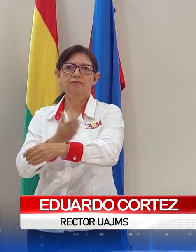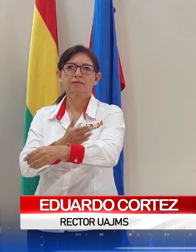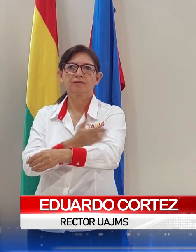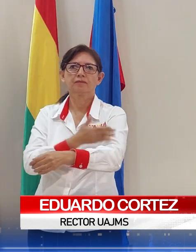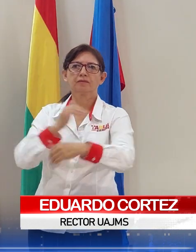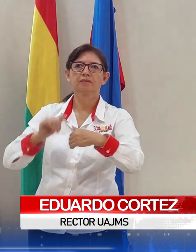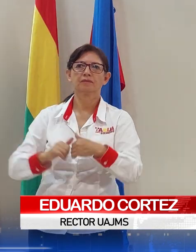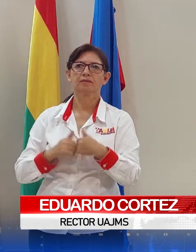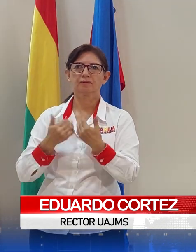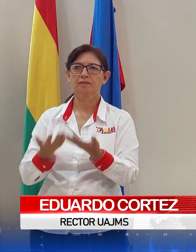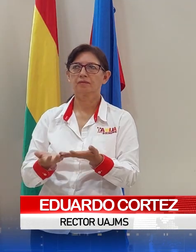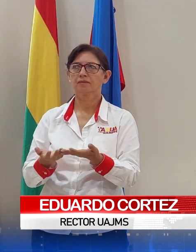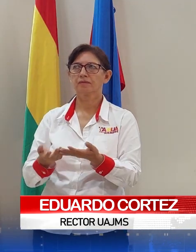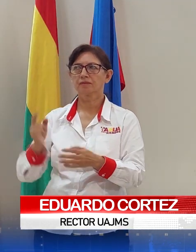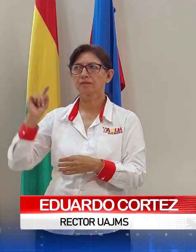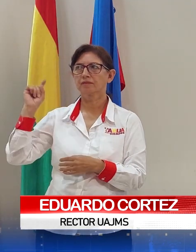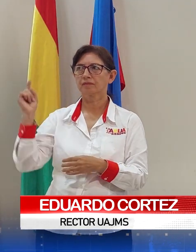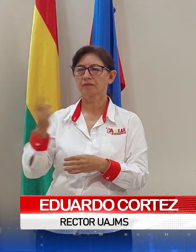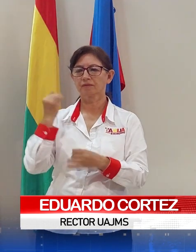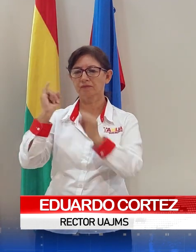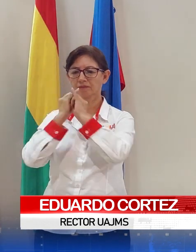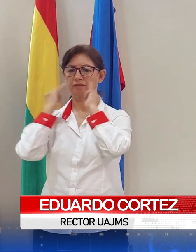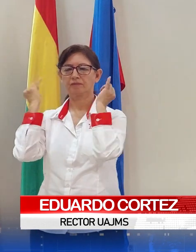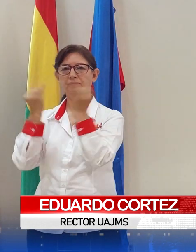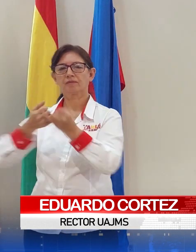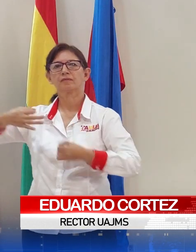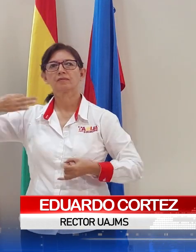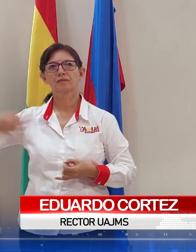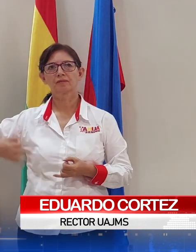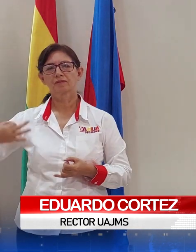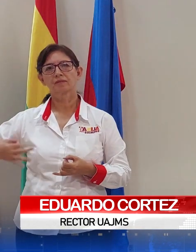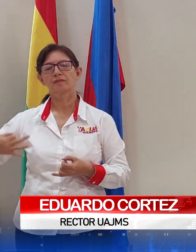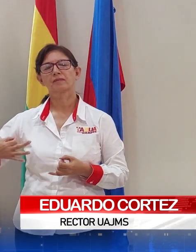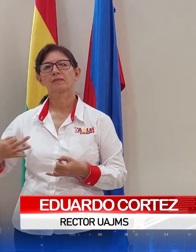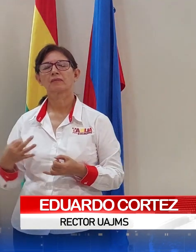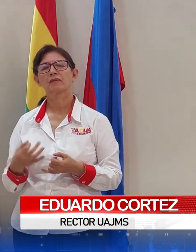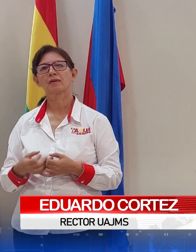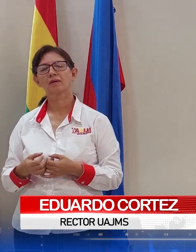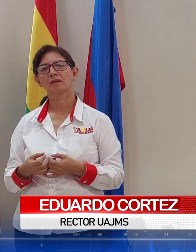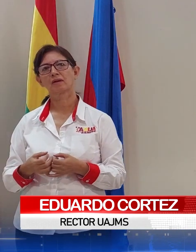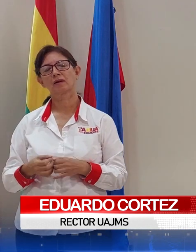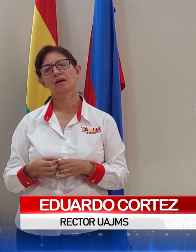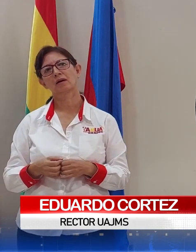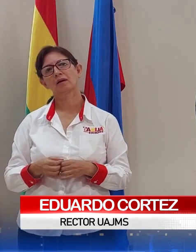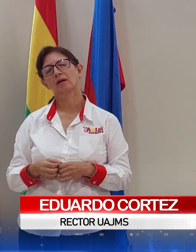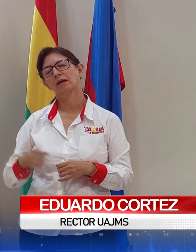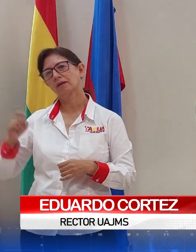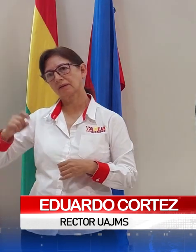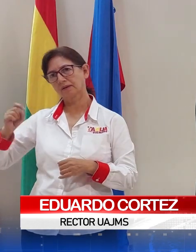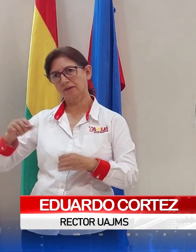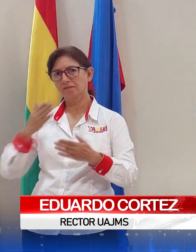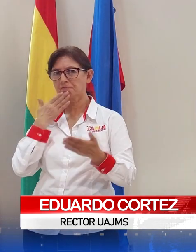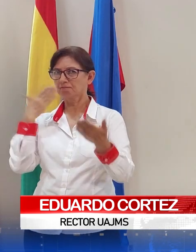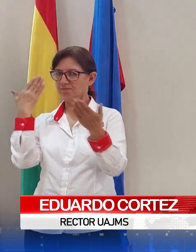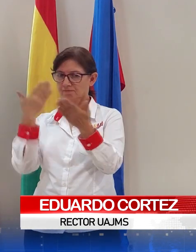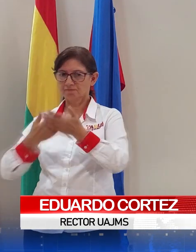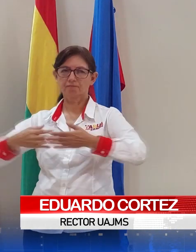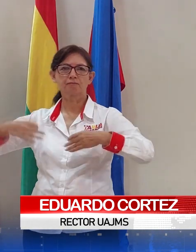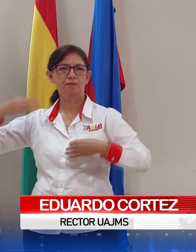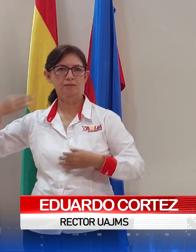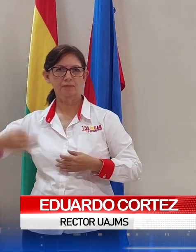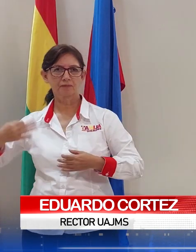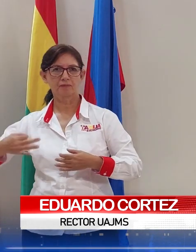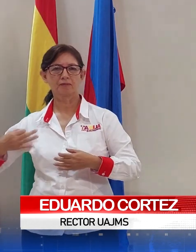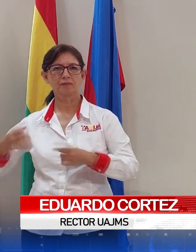Lo primero es la gestión institucional de calidad. O sea, para hacer una buena gestión institucional,